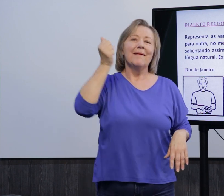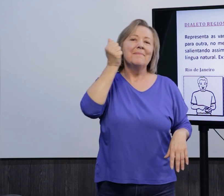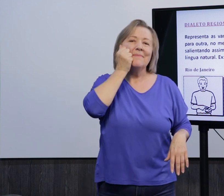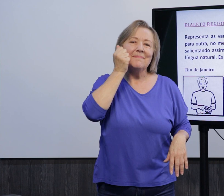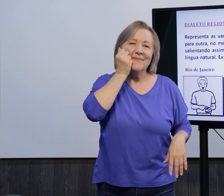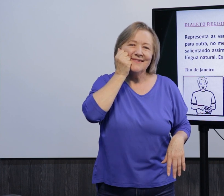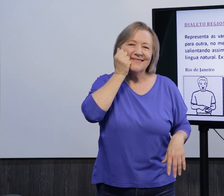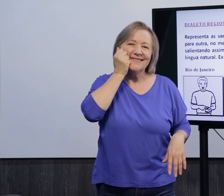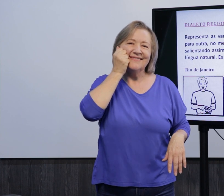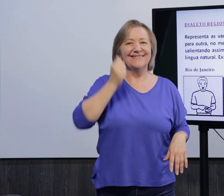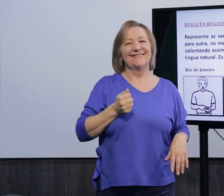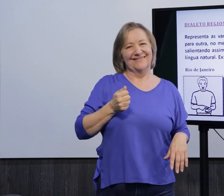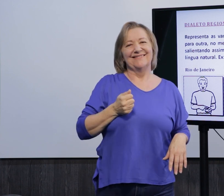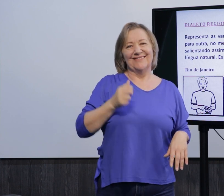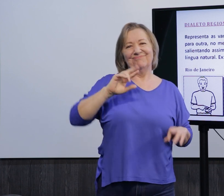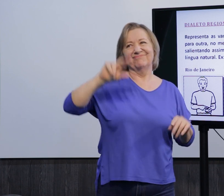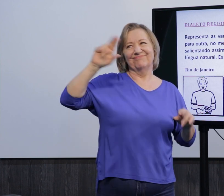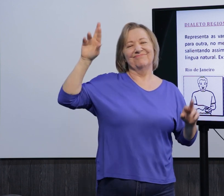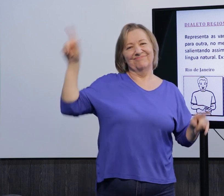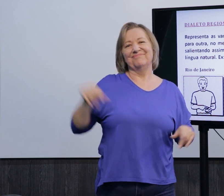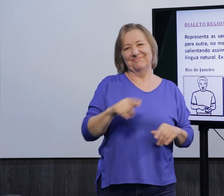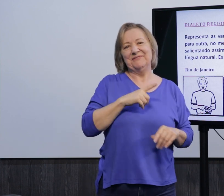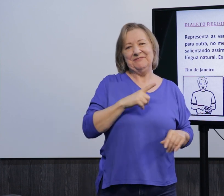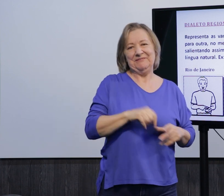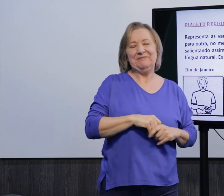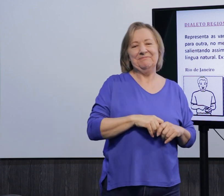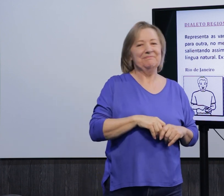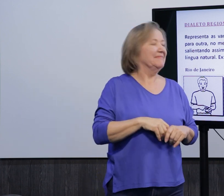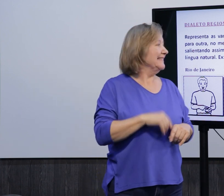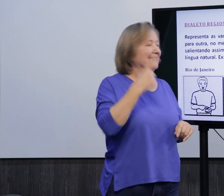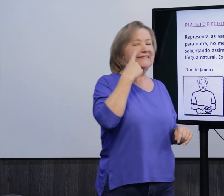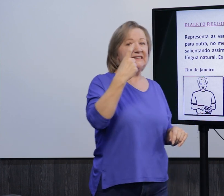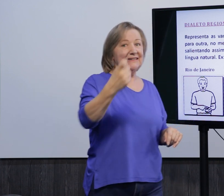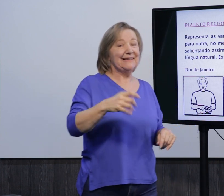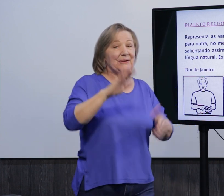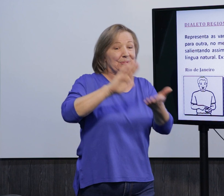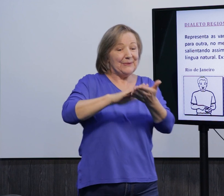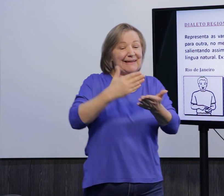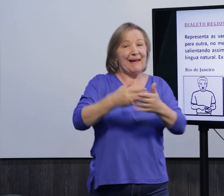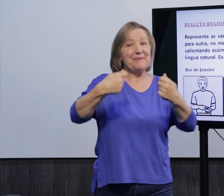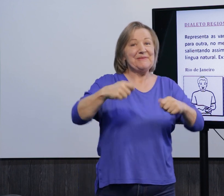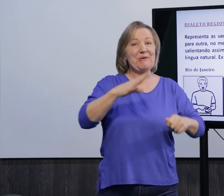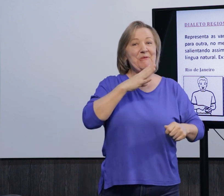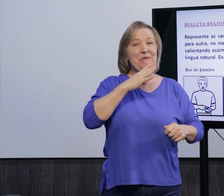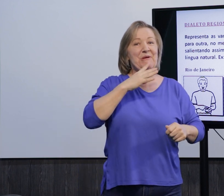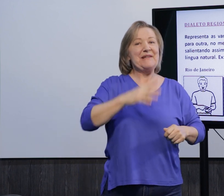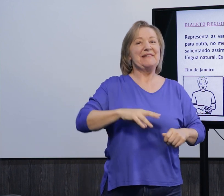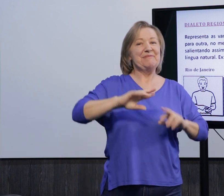Em São Paulo, mãe. Né, então, existe essa variação também. Né, então, enquanto intertis,